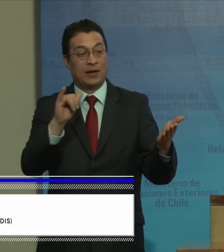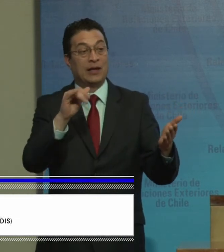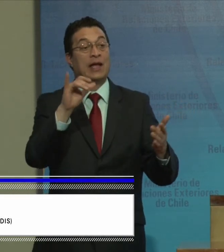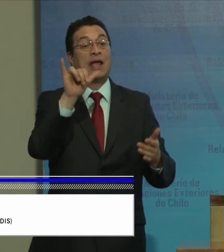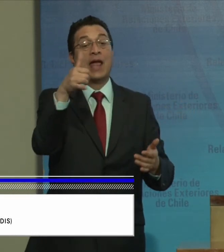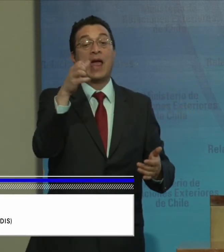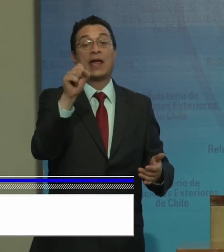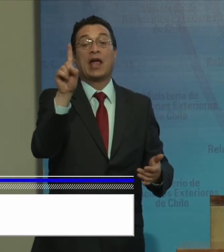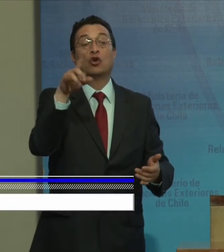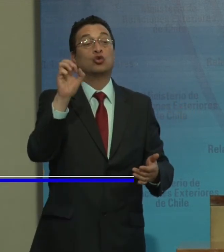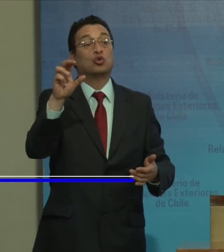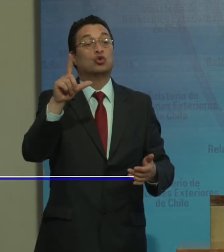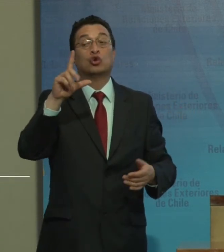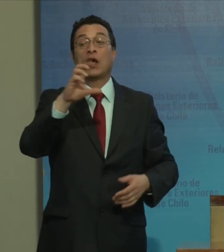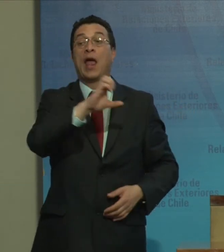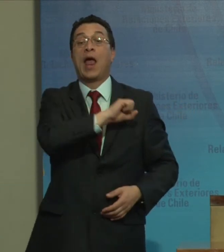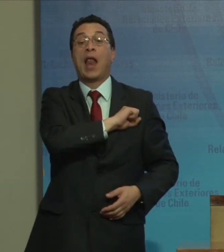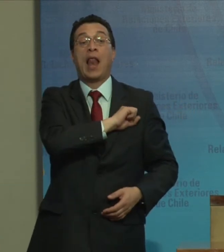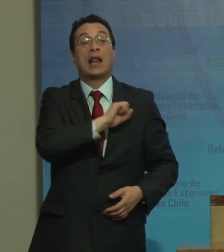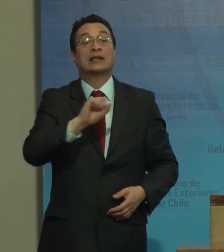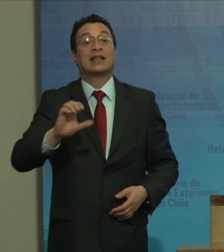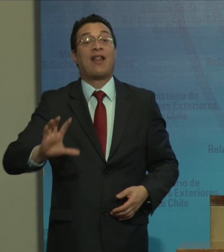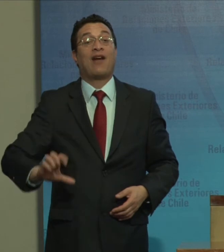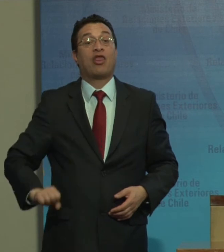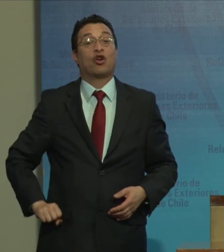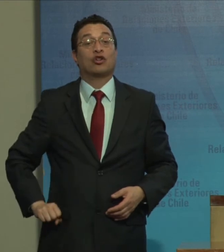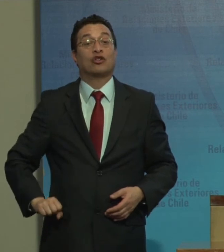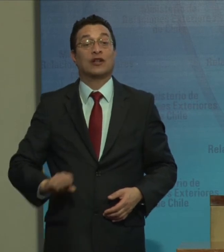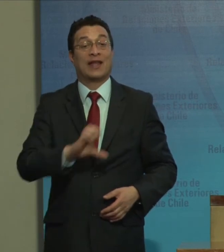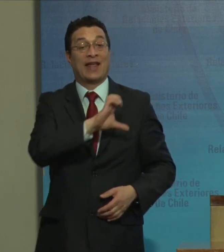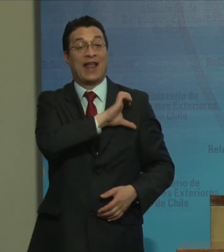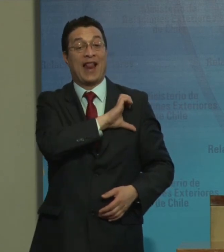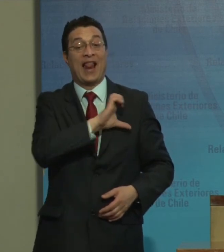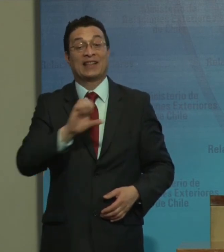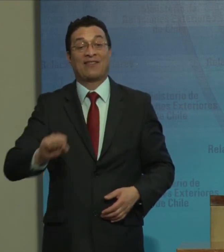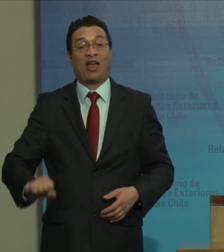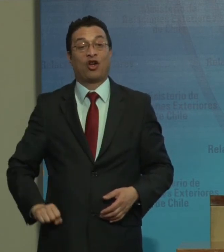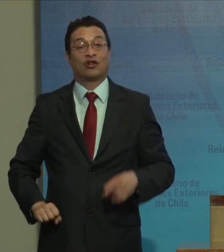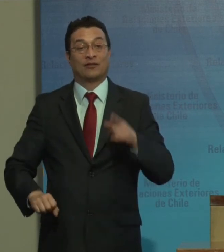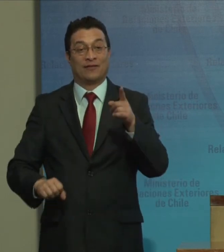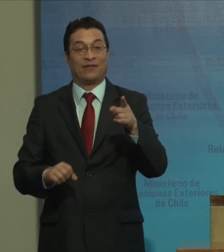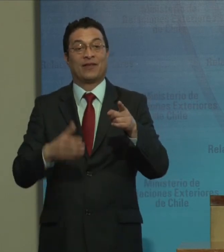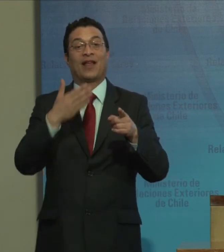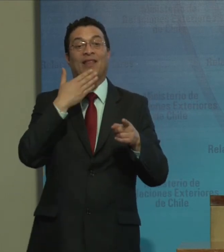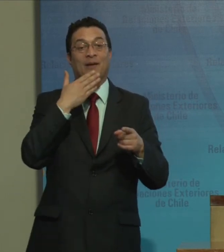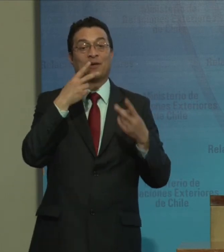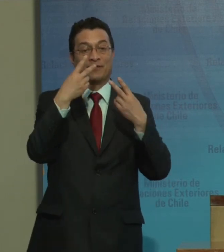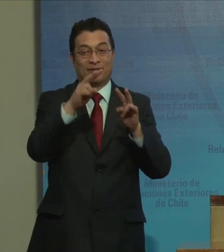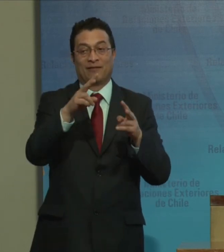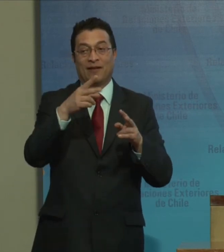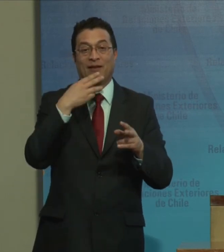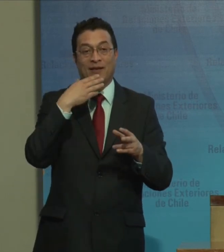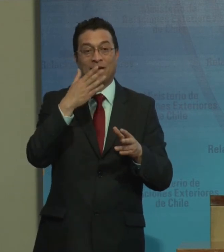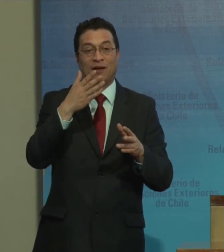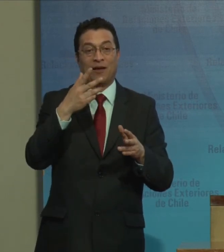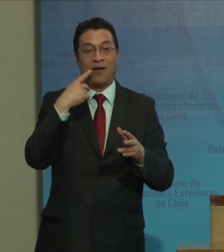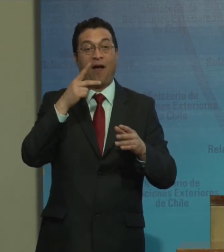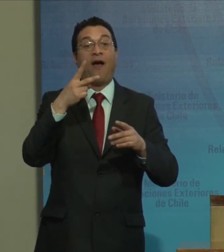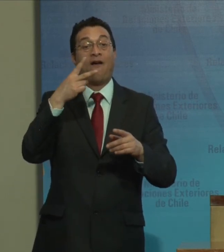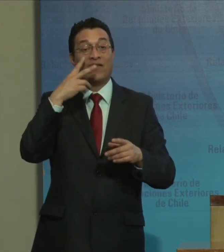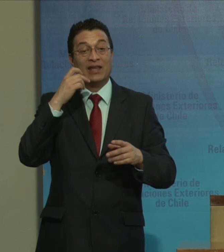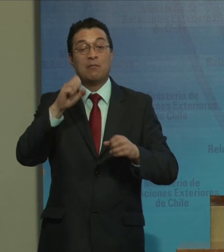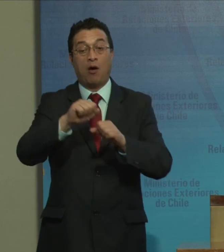está Jesús del Salvador. ¿Dónde está Jesús? Allá está Jesús del Salvador, que lleva una larga lucha por el tema de las víctimas de minas